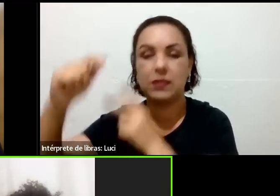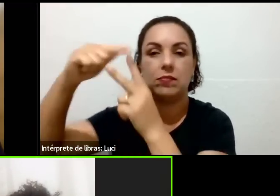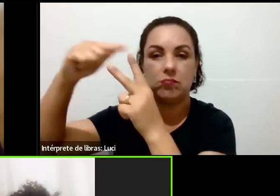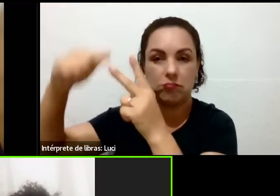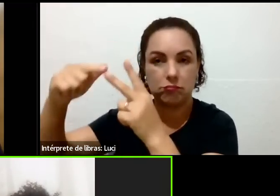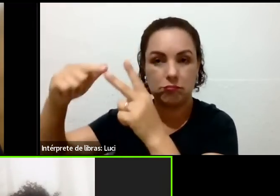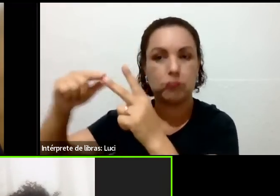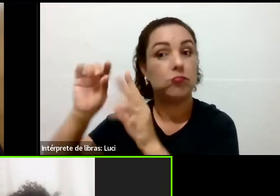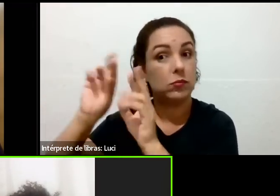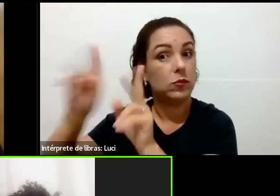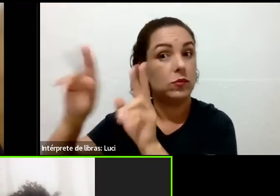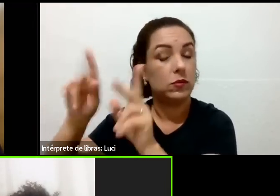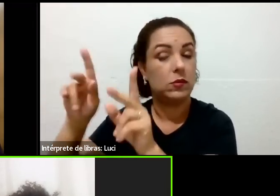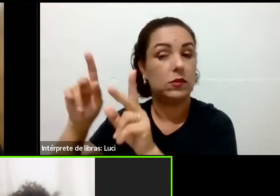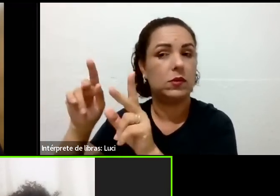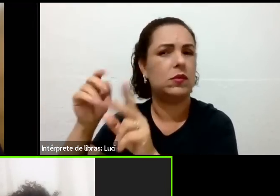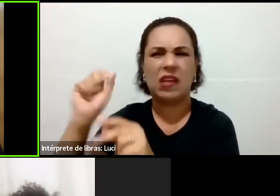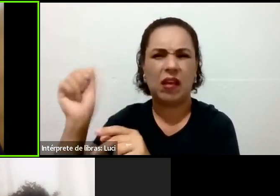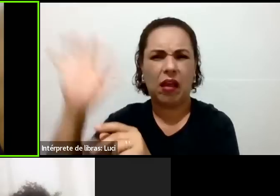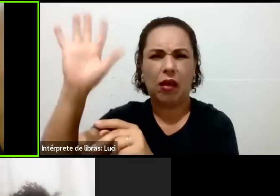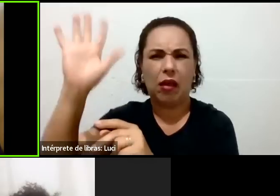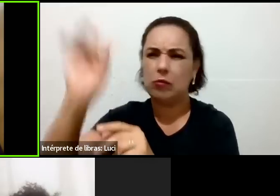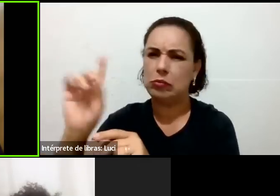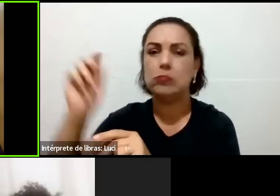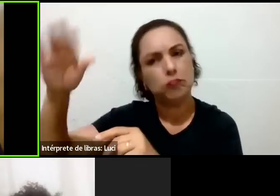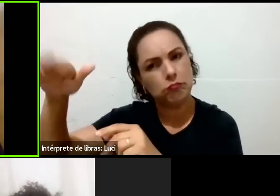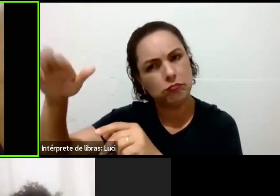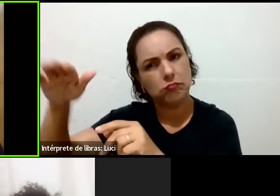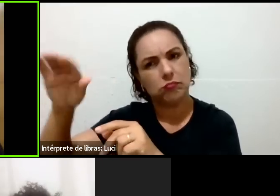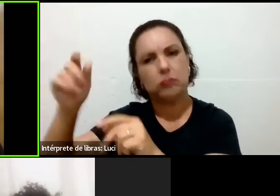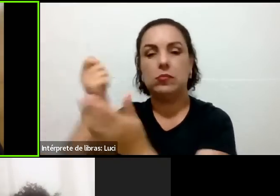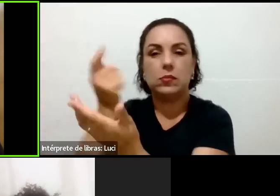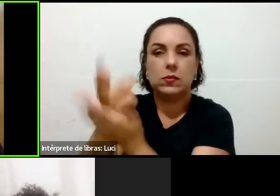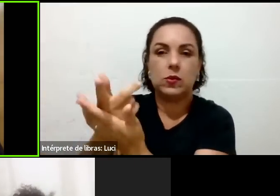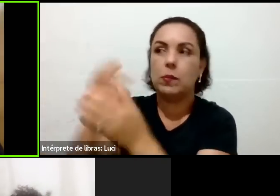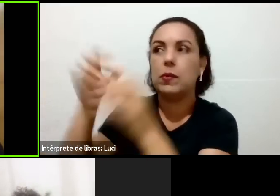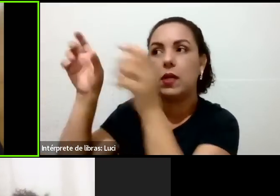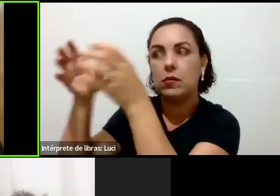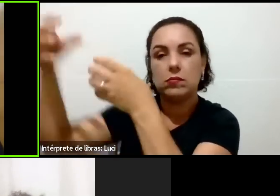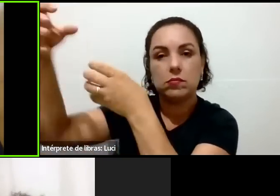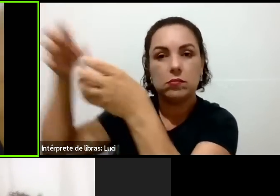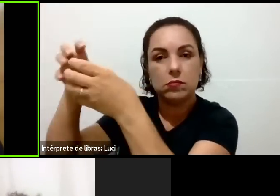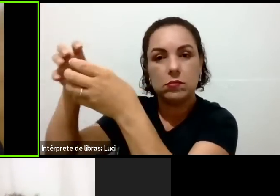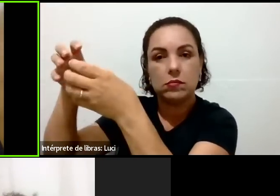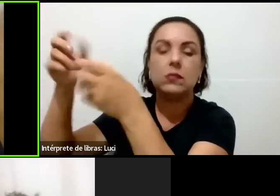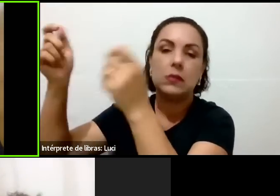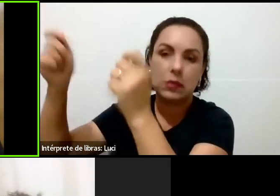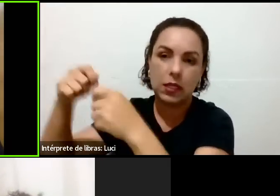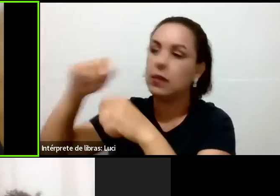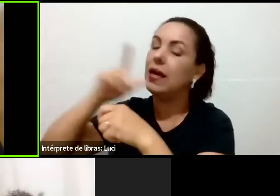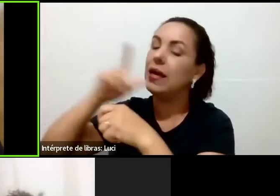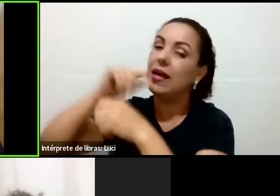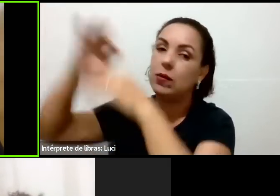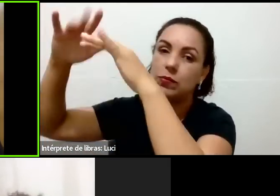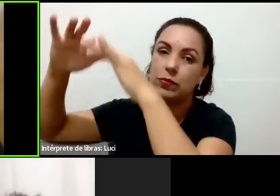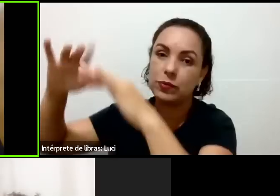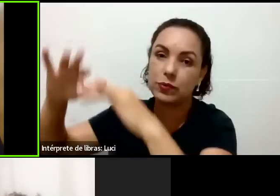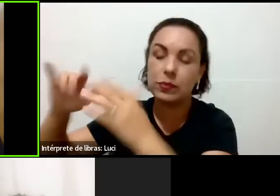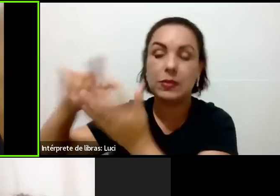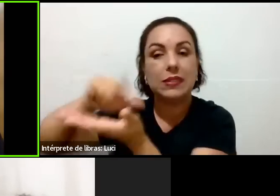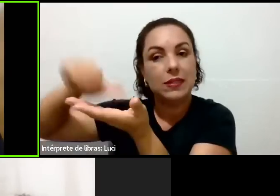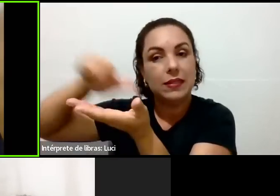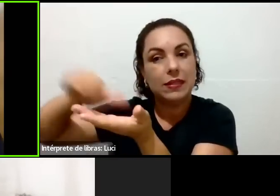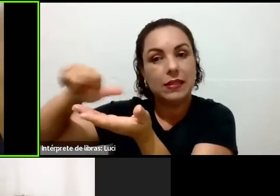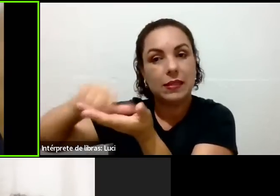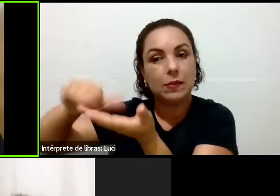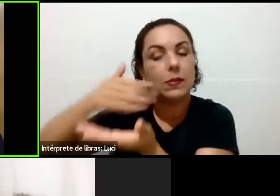uma custa 10, a outra custa 20. Então, vale a pena. Verdade. Então, a minha dúvida é a seguinte, porque,